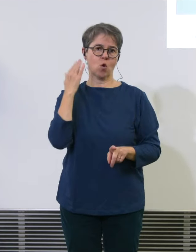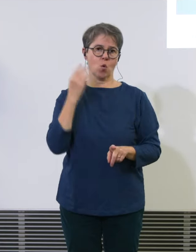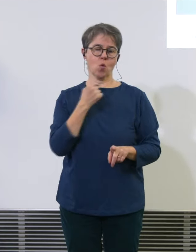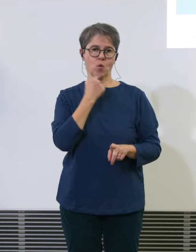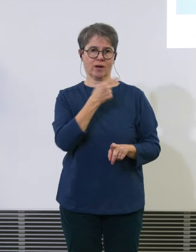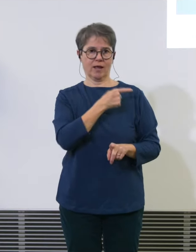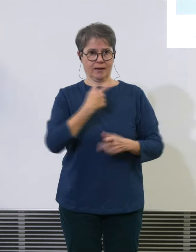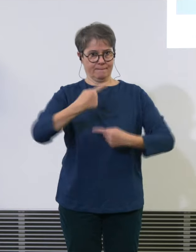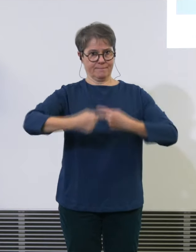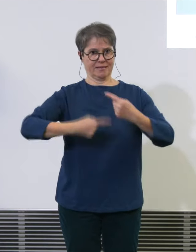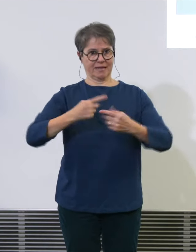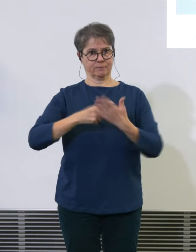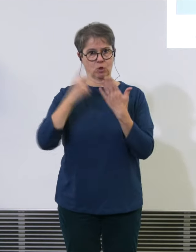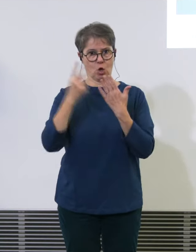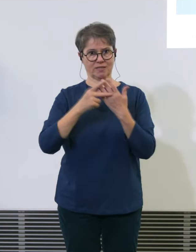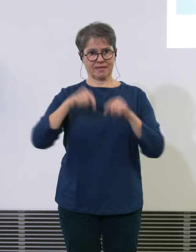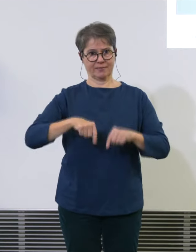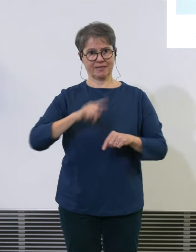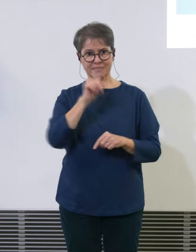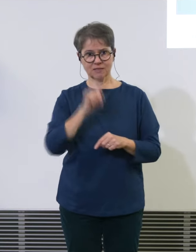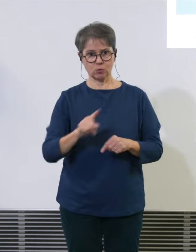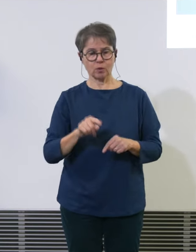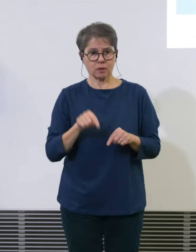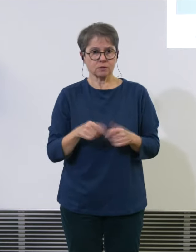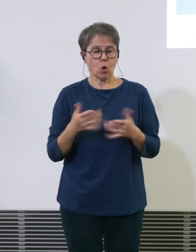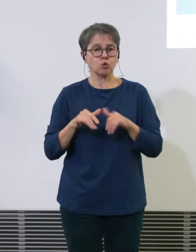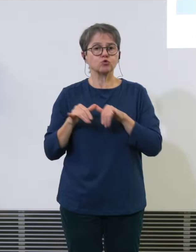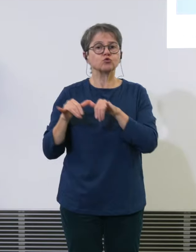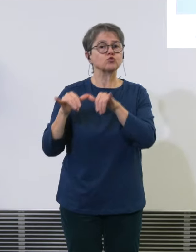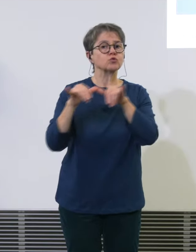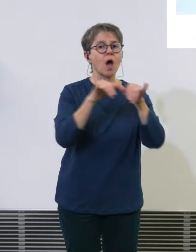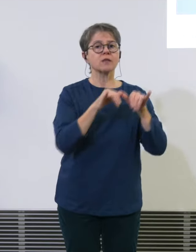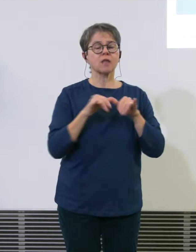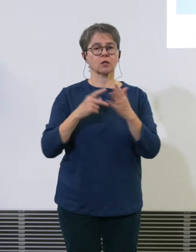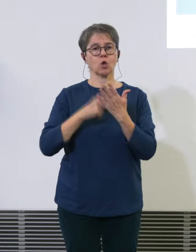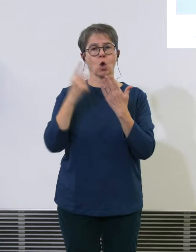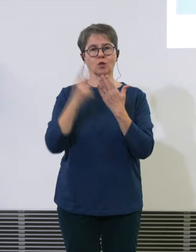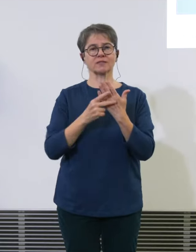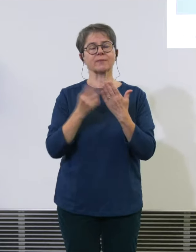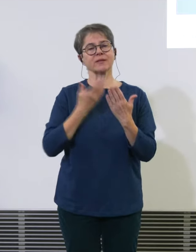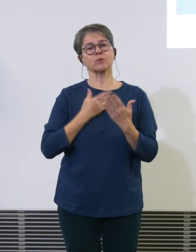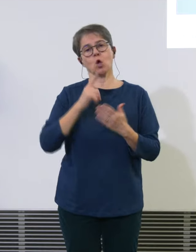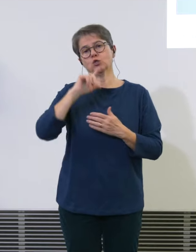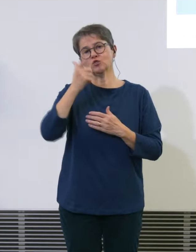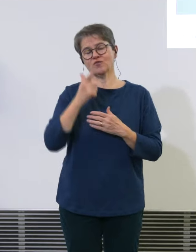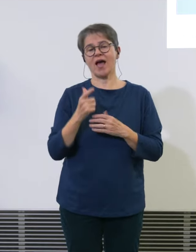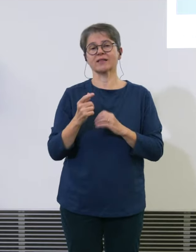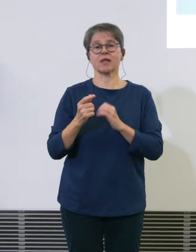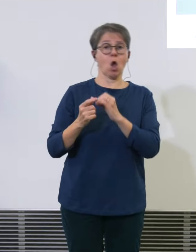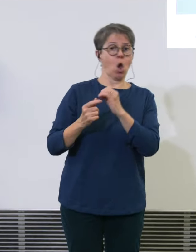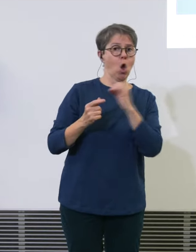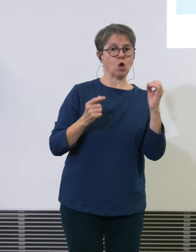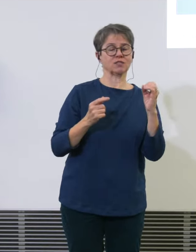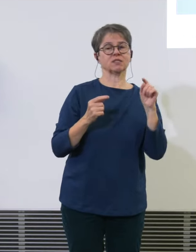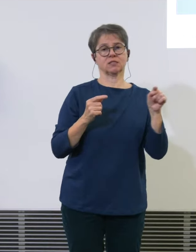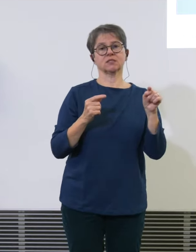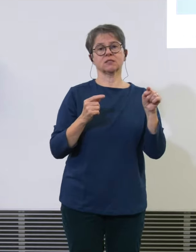ausgerichtet ist das auf das Standardkonzept es gibt noch das zweites das Ostkonzept und das würde davon profitieren dass das